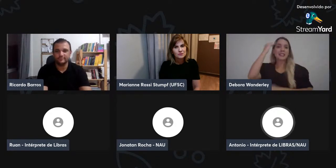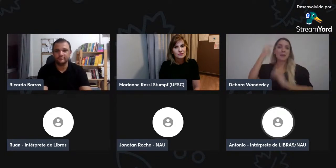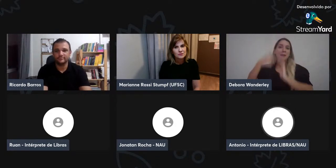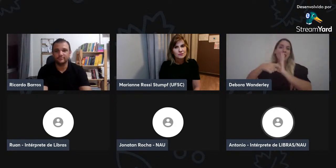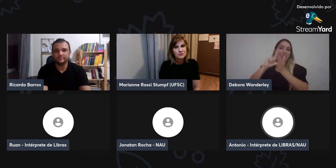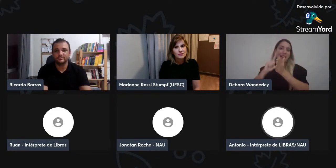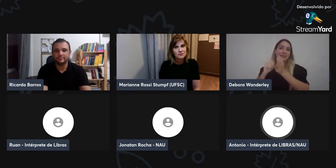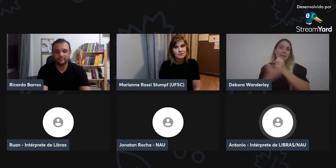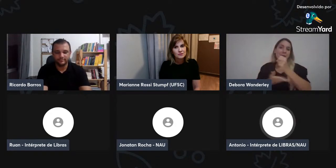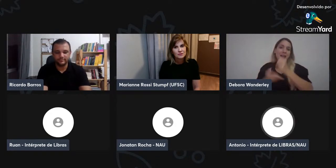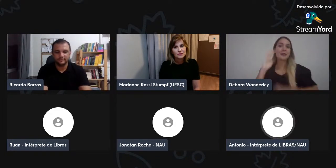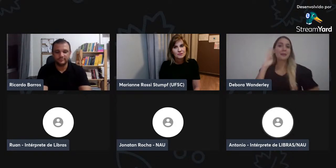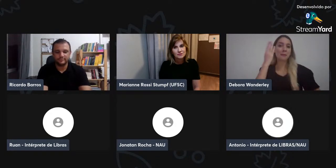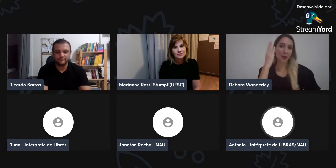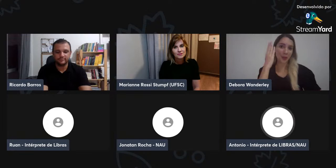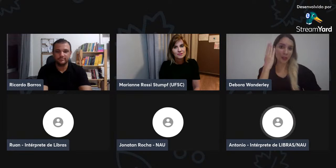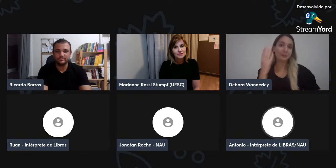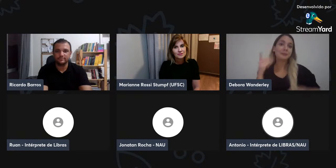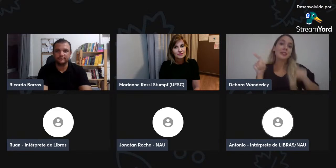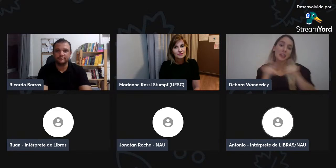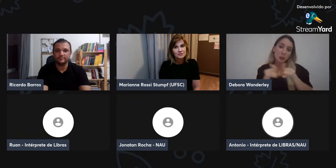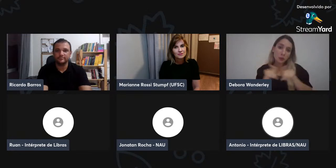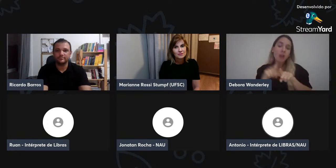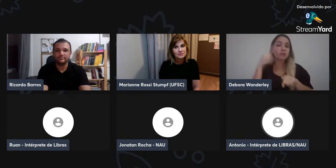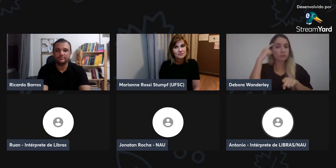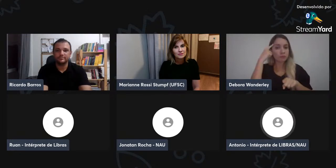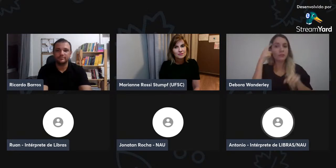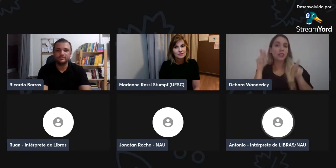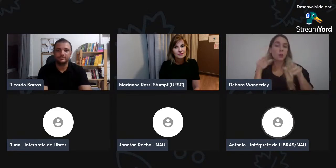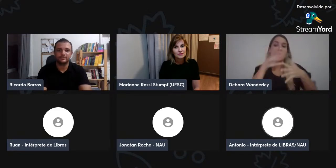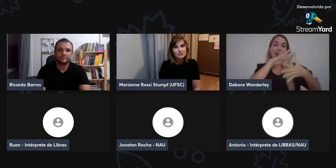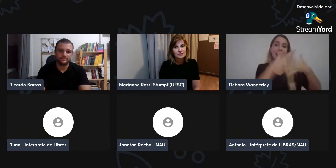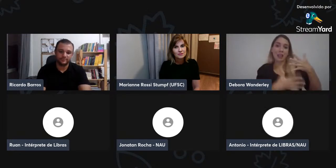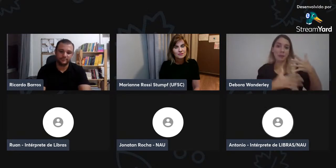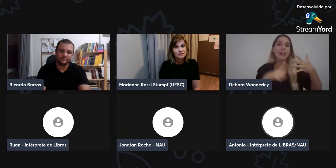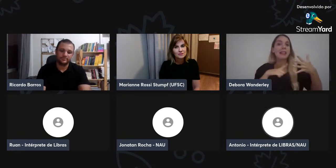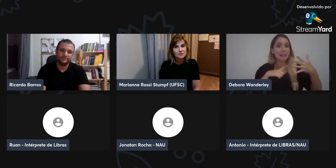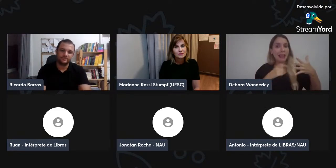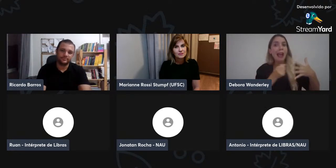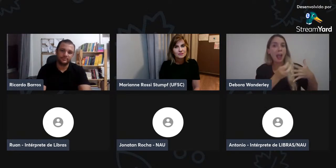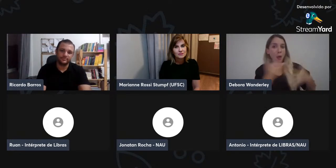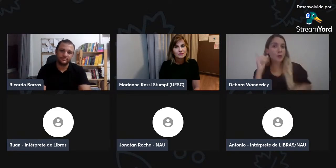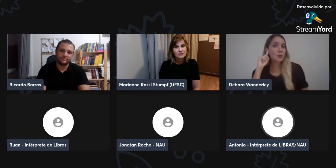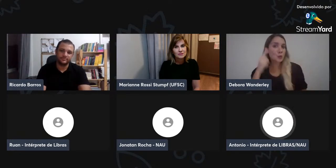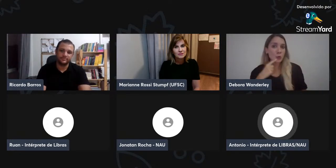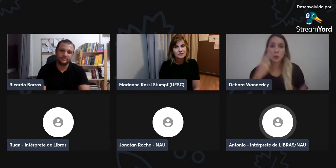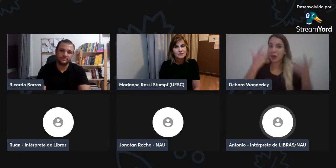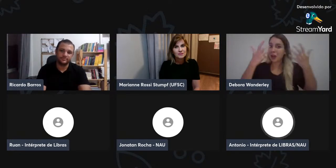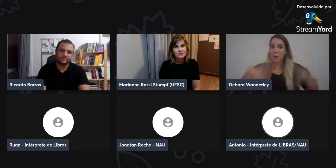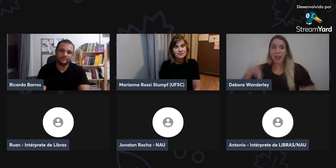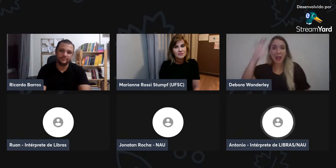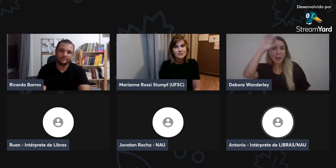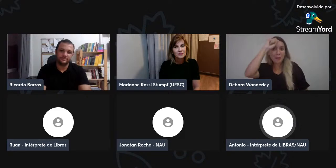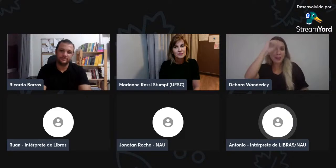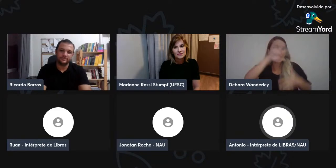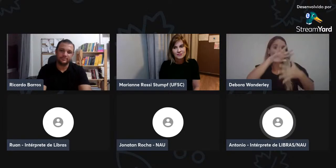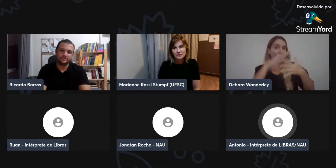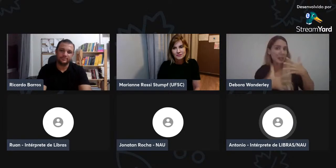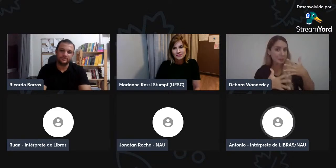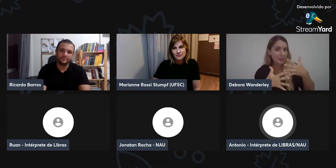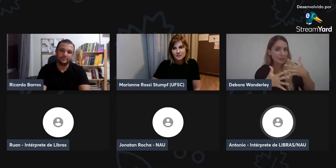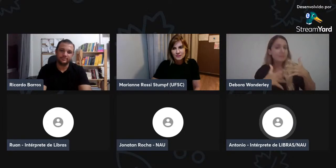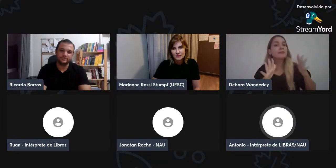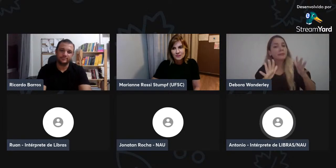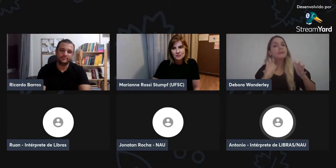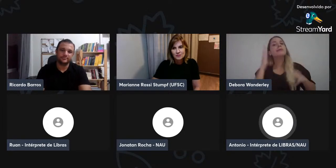implantada, eles precisam aprender, mesmo gostando, mas, assim, vai também de interesse, então, também, libras também, tem alguns alunos